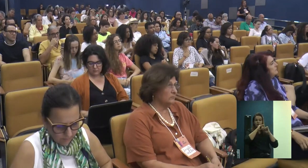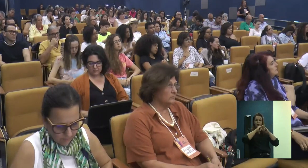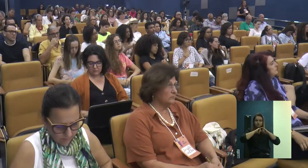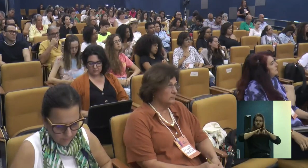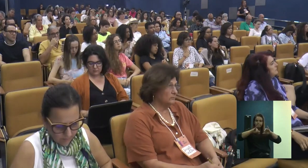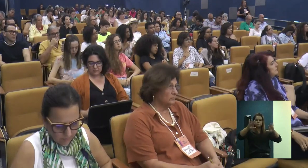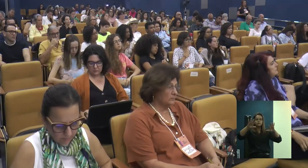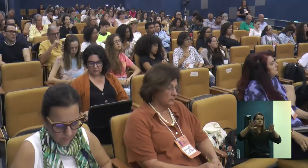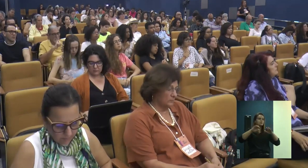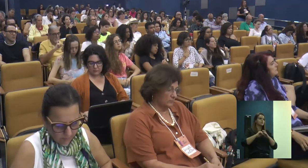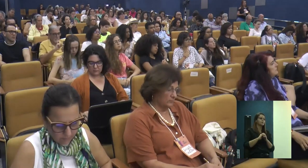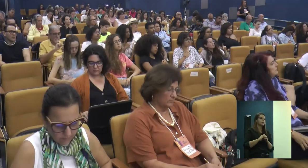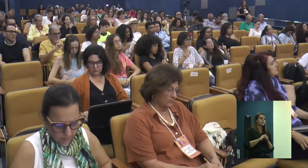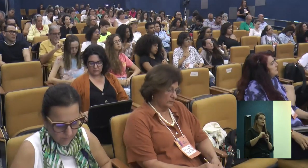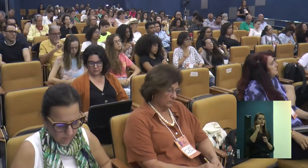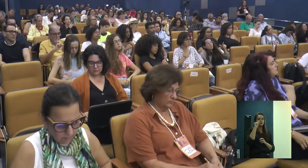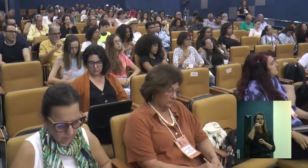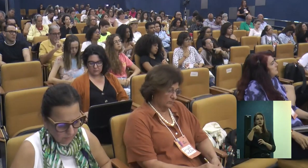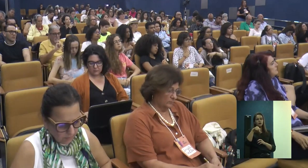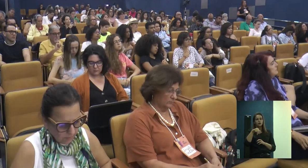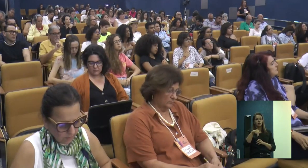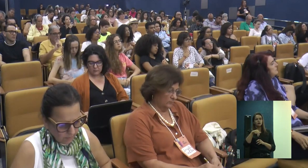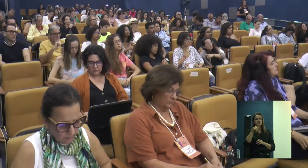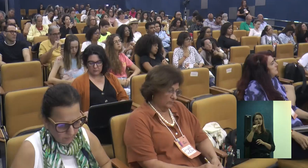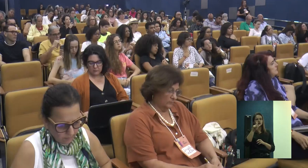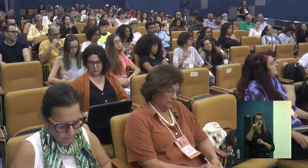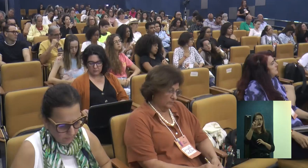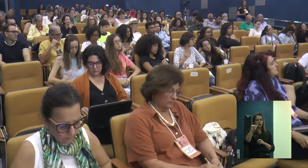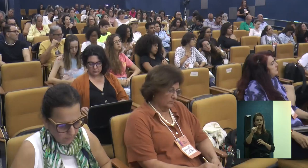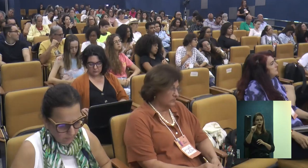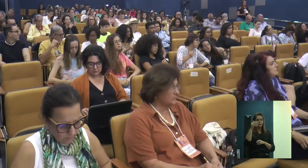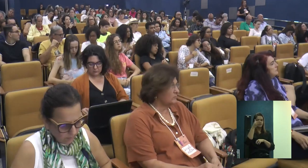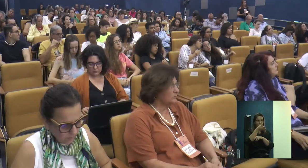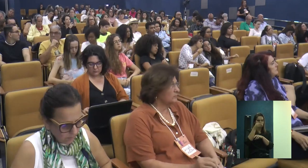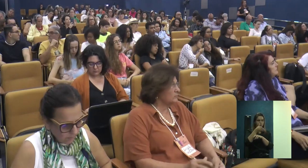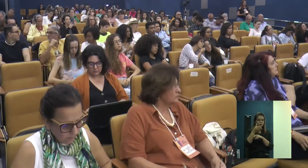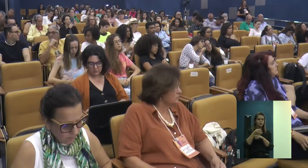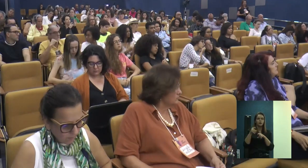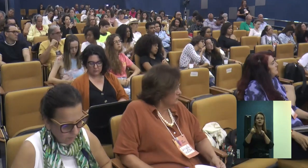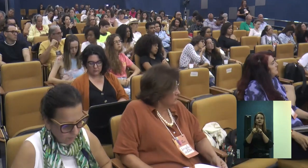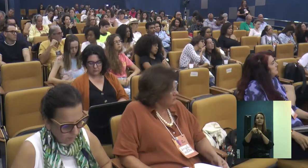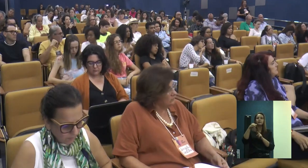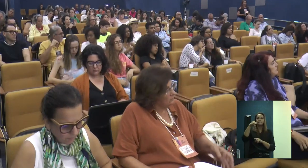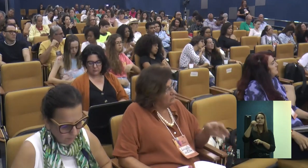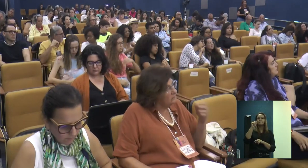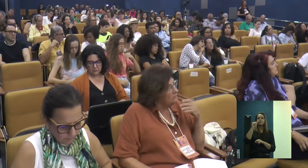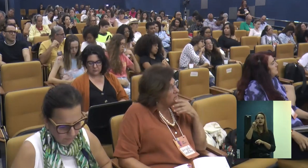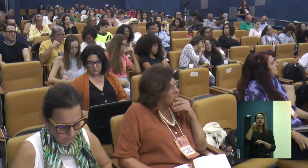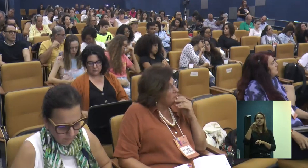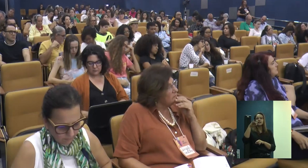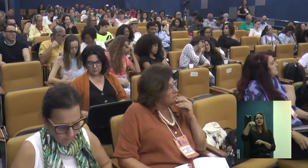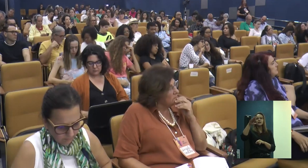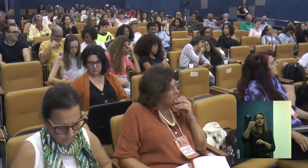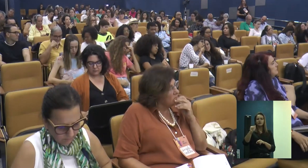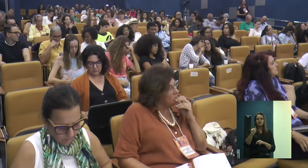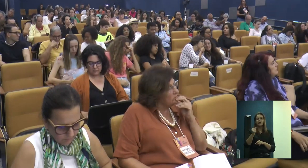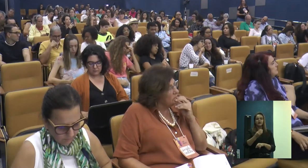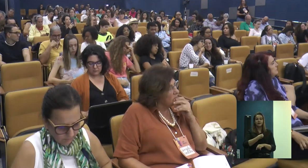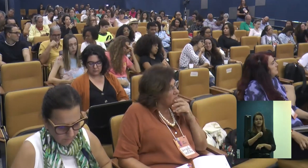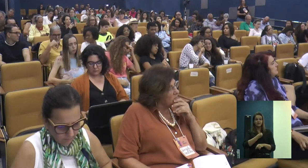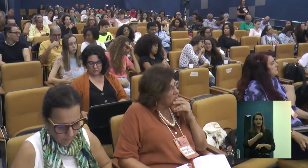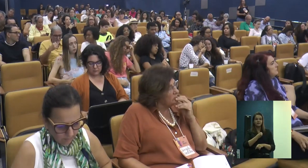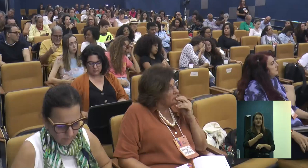gente fez, a Ângela participou, o pessoal, a Mariana, eu tenho vários dos meus colegas que aqui